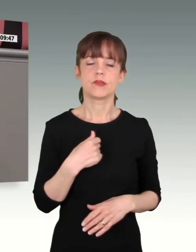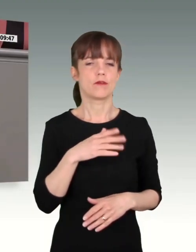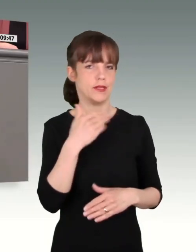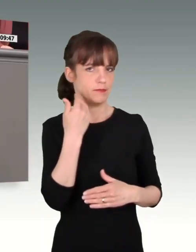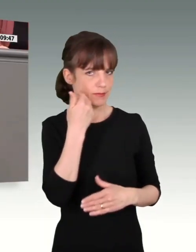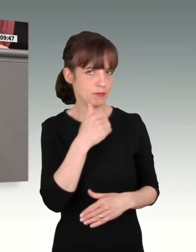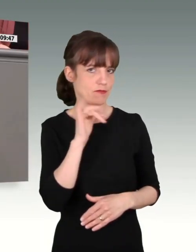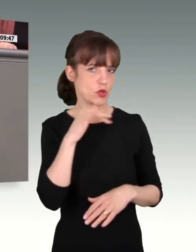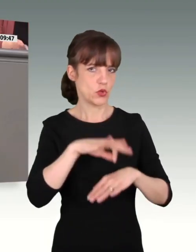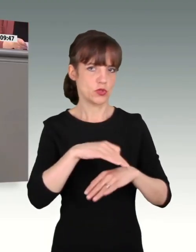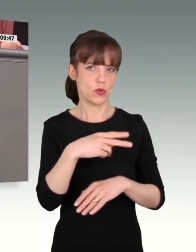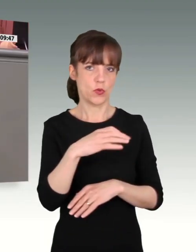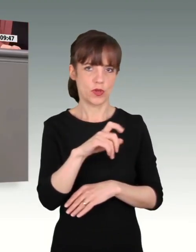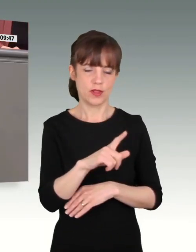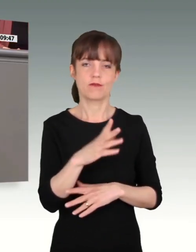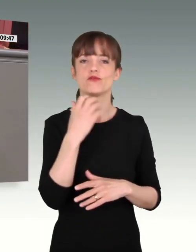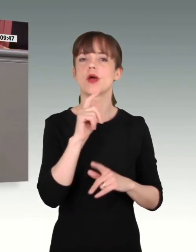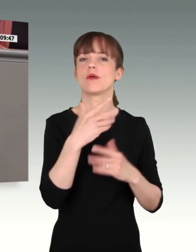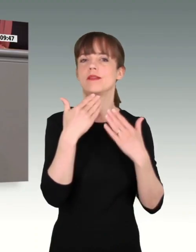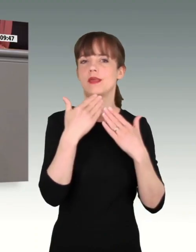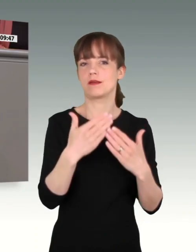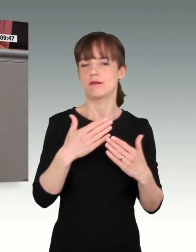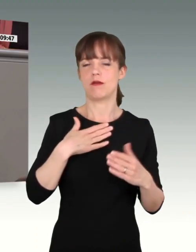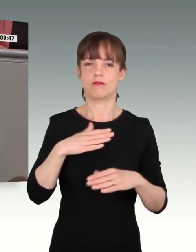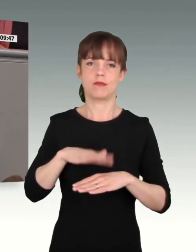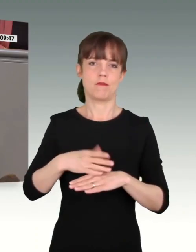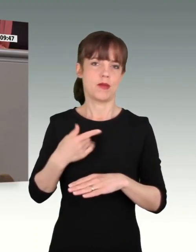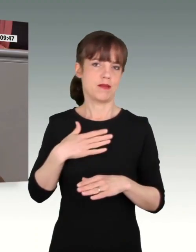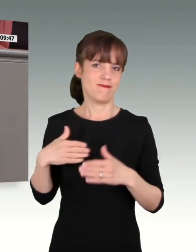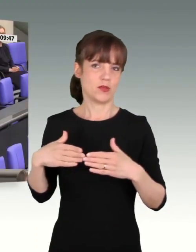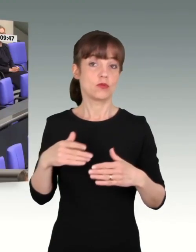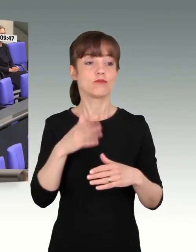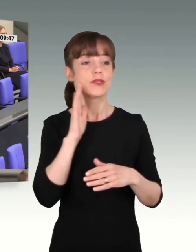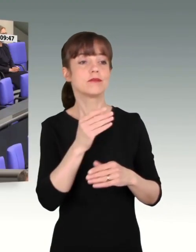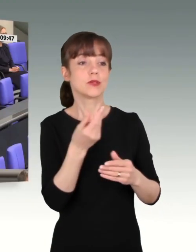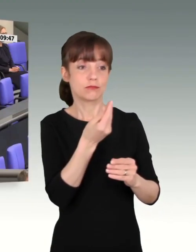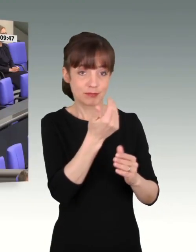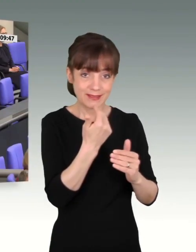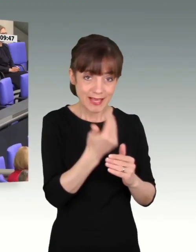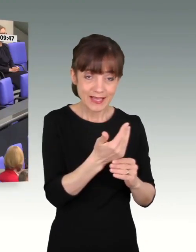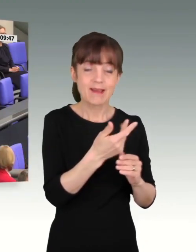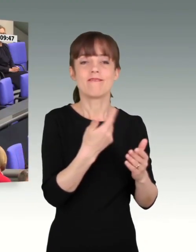Arbeit danken und bitte Sie darum, das auch an Ihre Mitarbeiter, die heute hier sind, weiterzugeben. Herzlichen Dank für Ihre Arbeit.